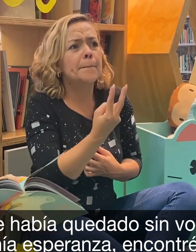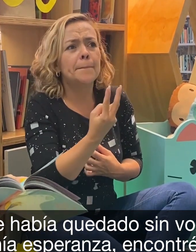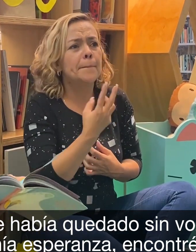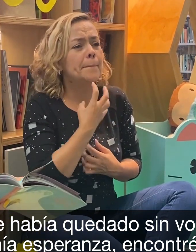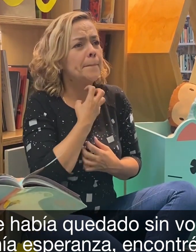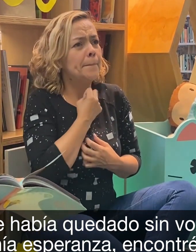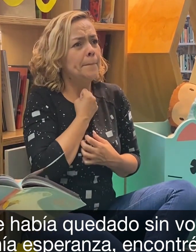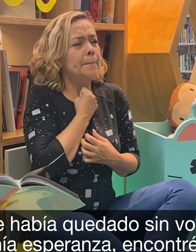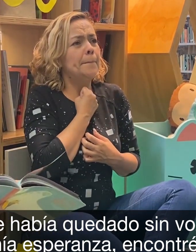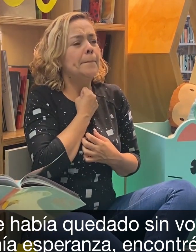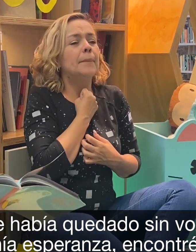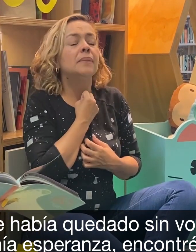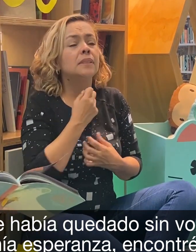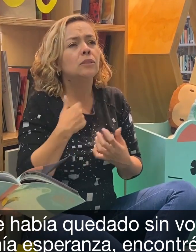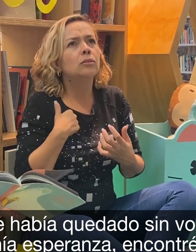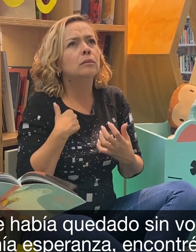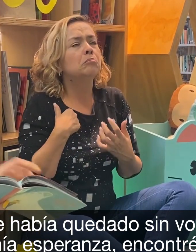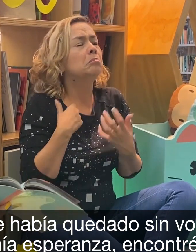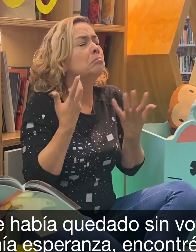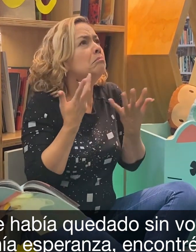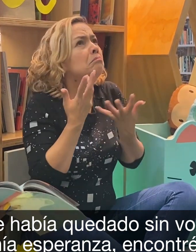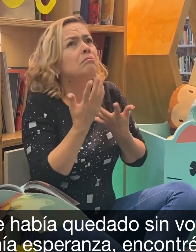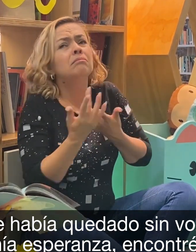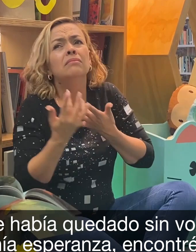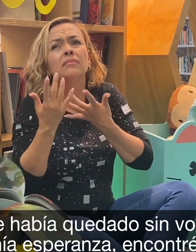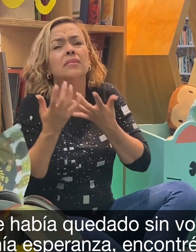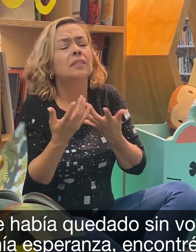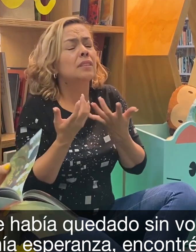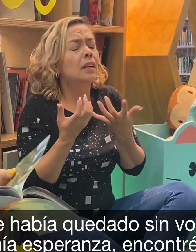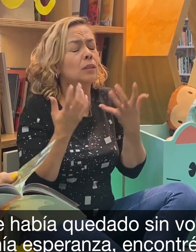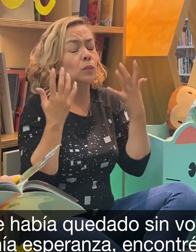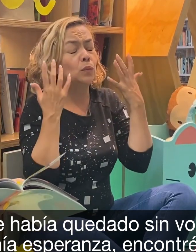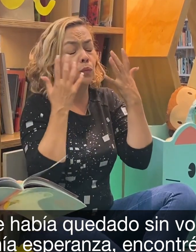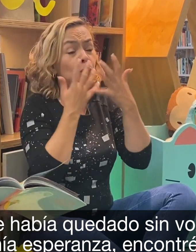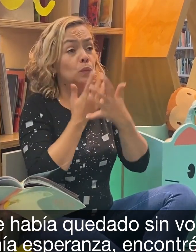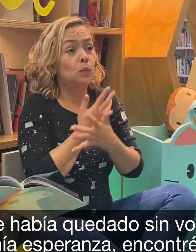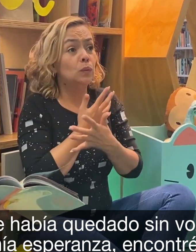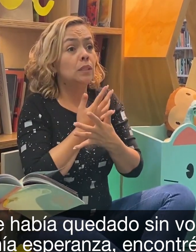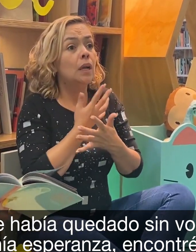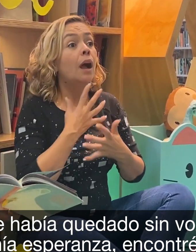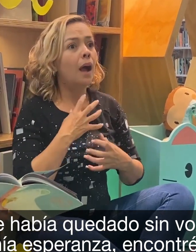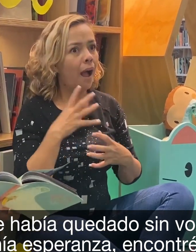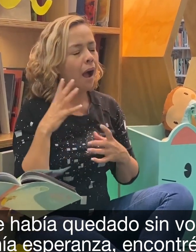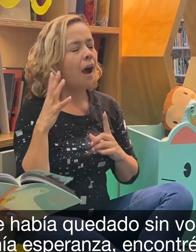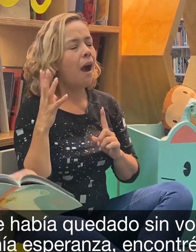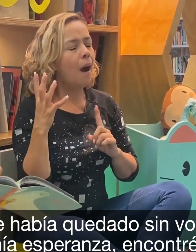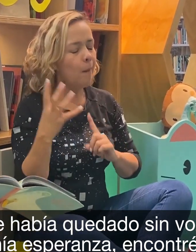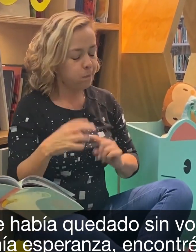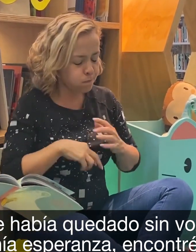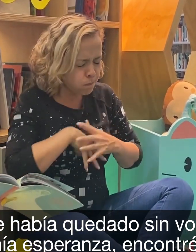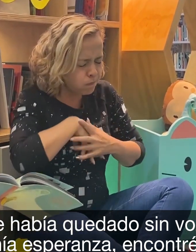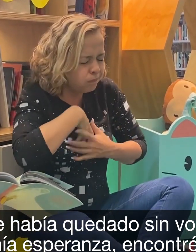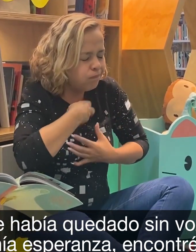Y cuando ya no tenía esperanzas, encontré mi voz.